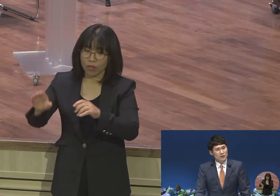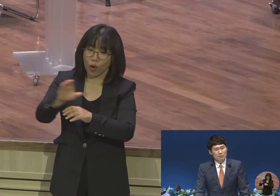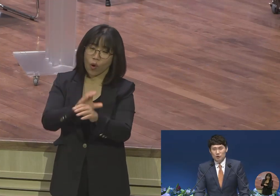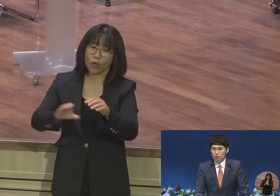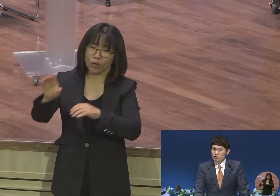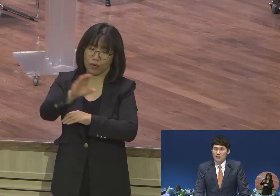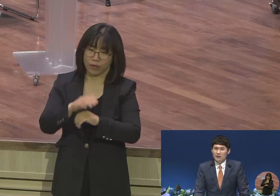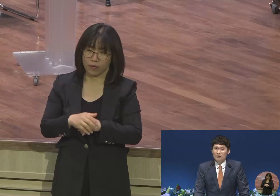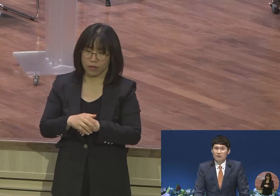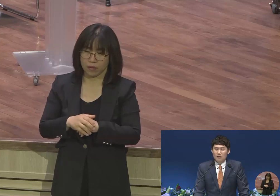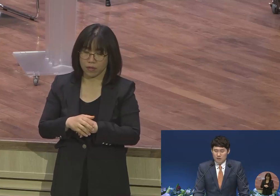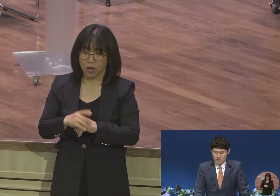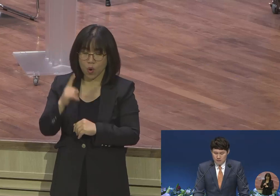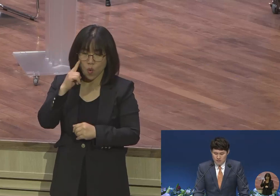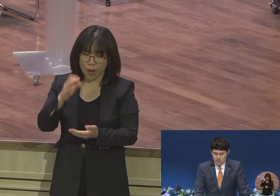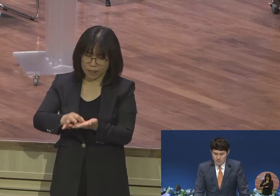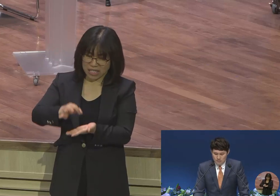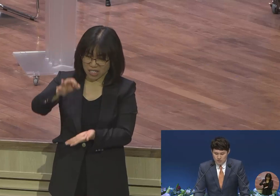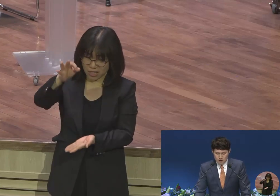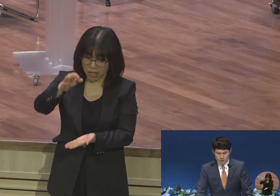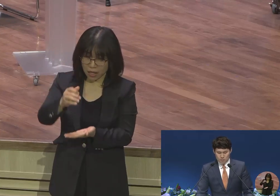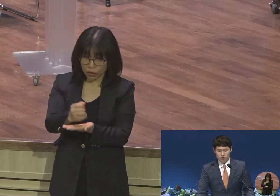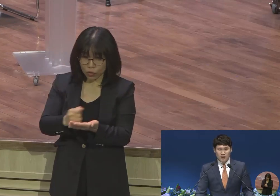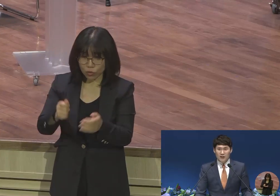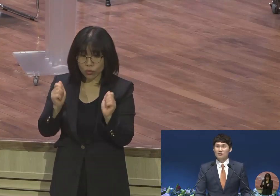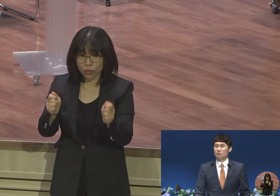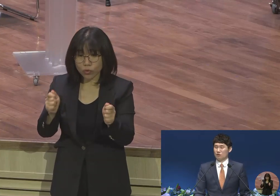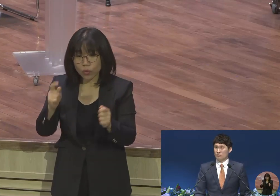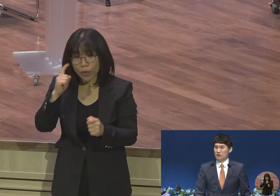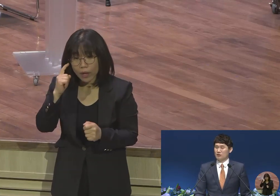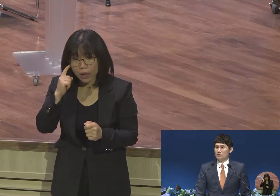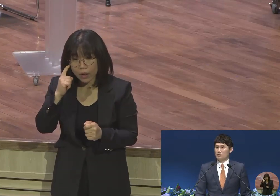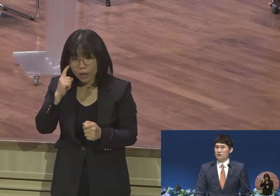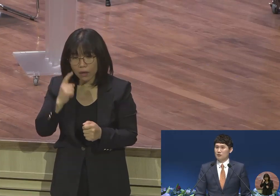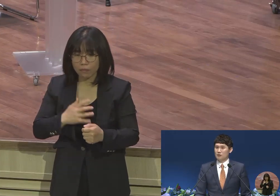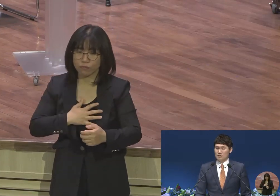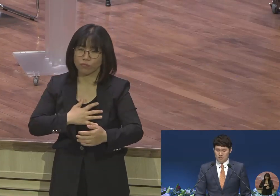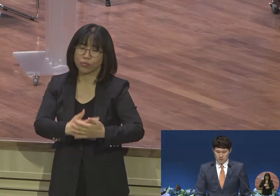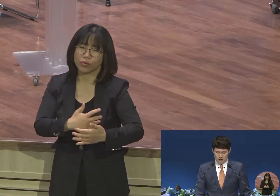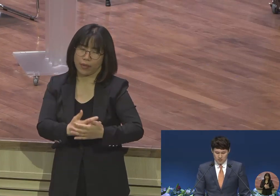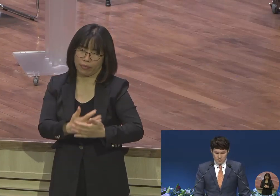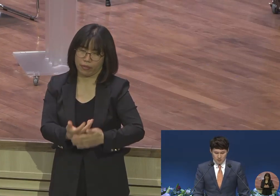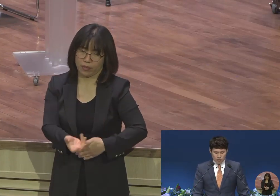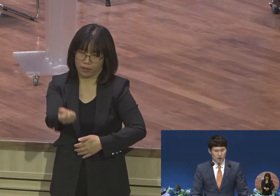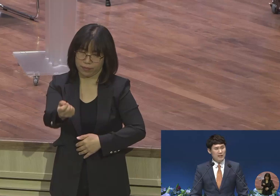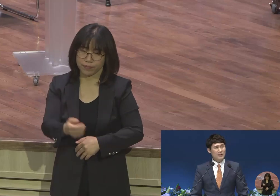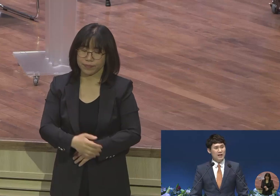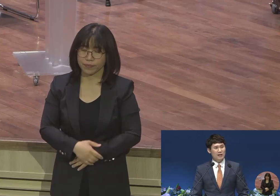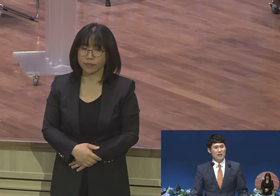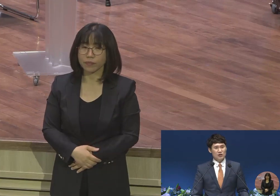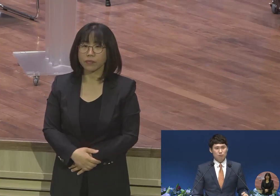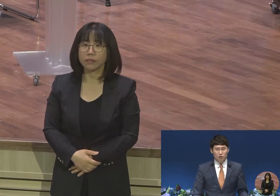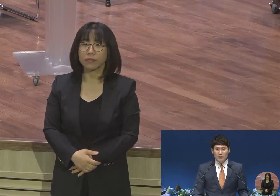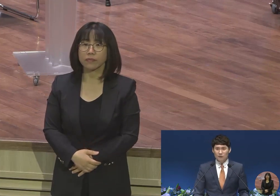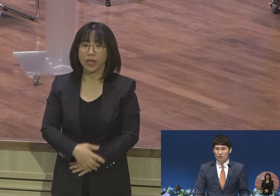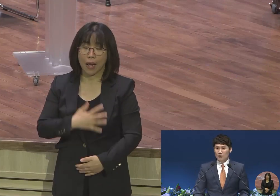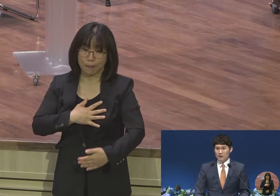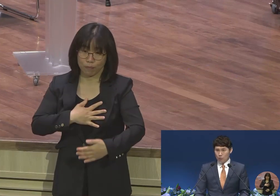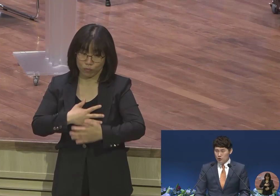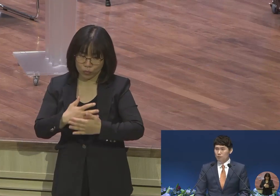들여가면서 구수를 할까요? 불안하기 때문입니다 불안하니까 지푸라기도 잡고 싶은